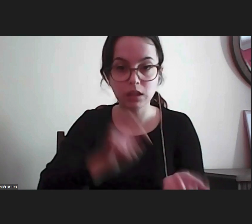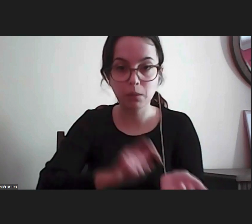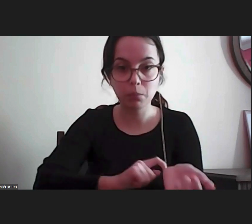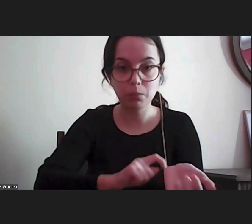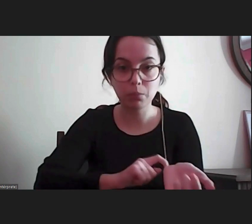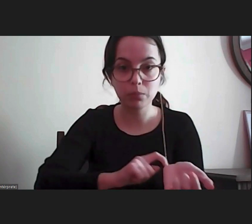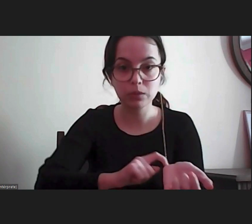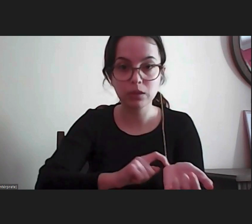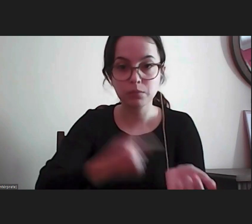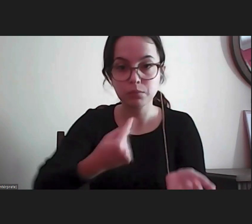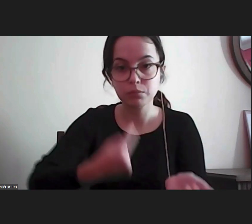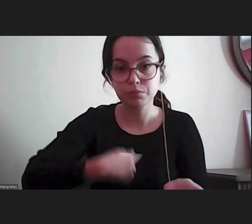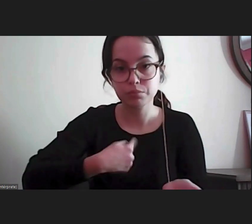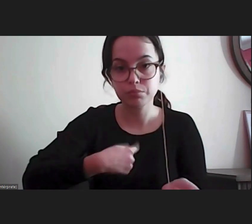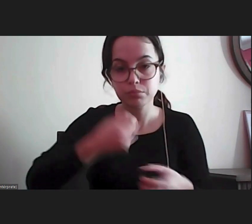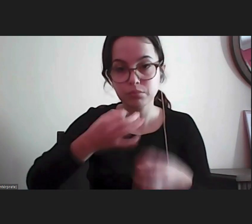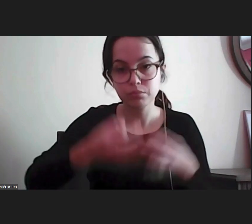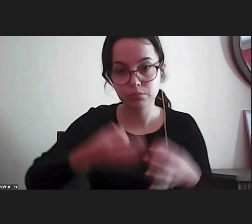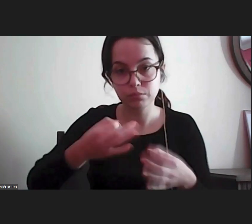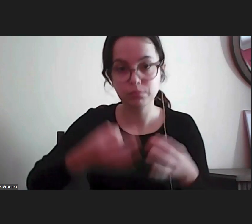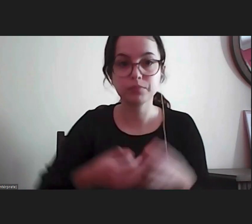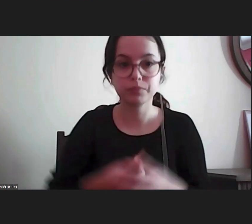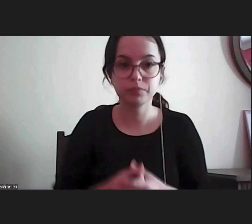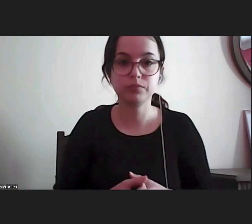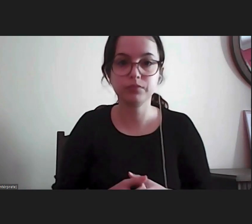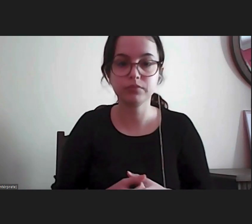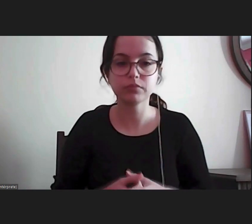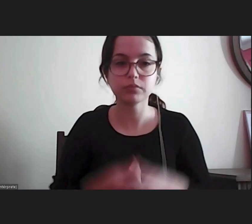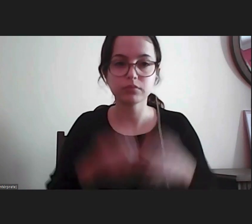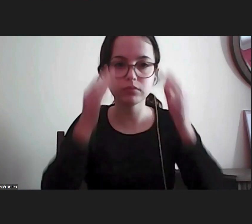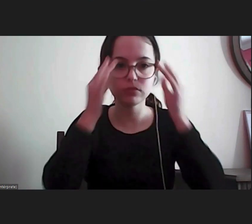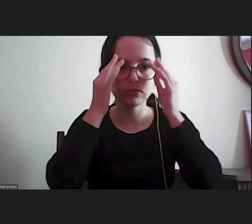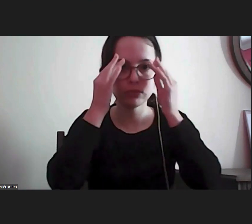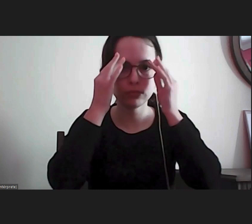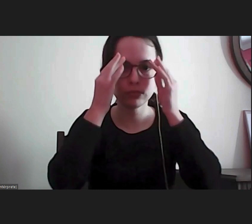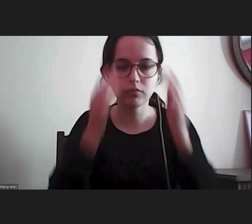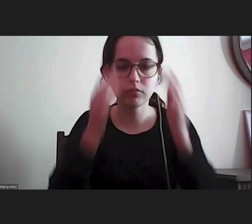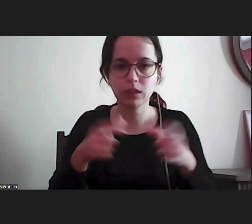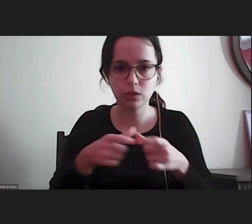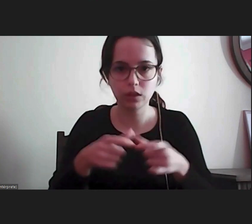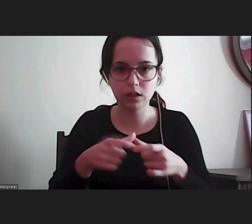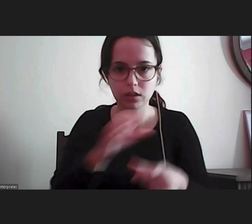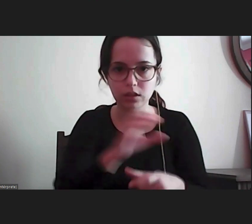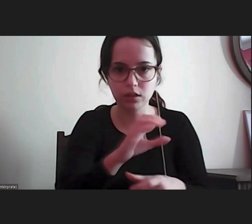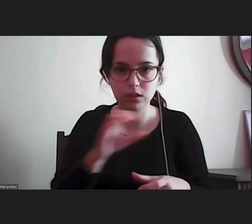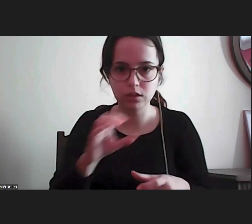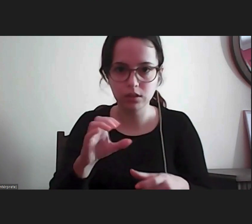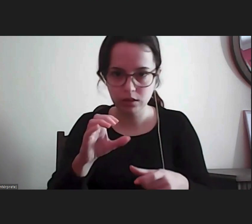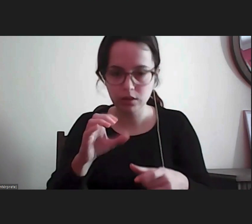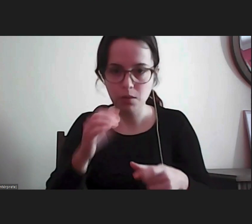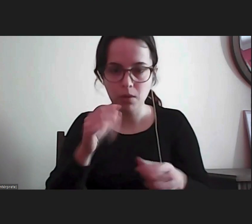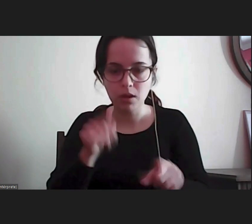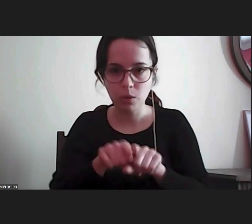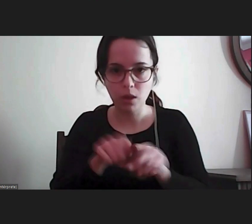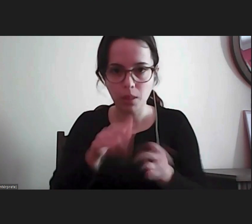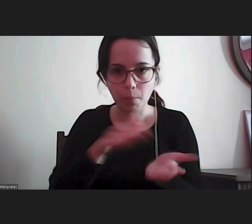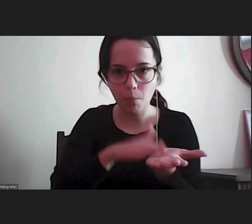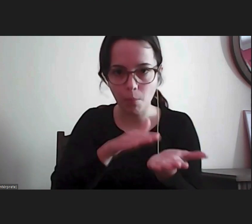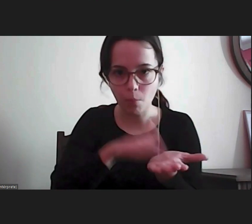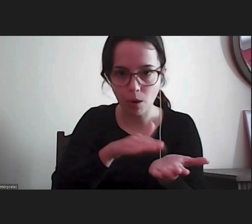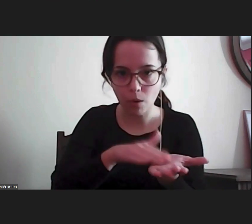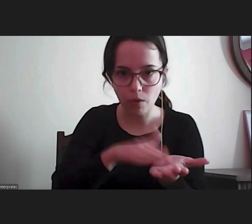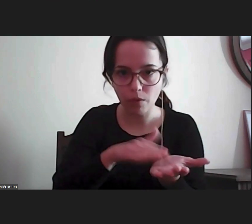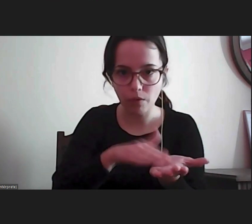sua personalidade jurídica e portanto o uso do cartão de cidadão como sinal de reconhecimento